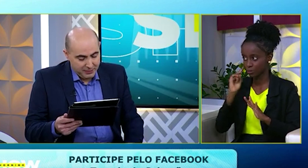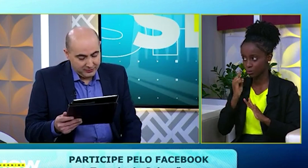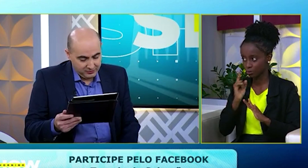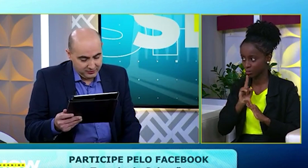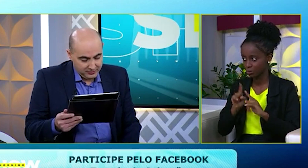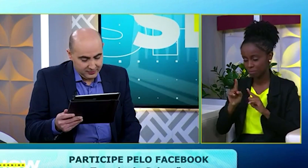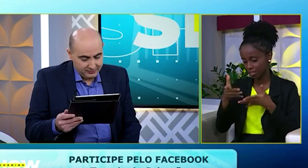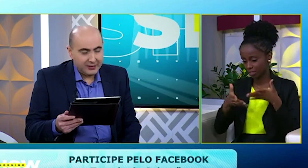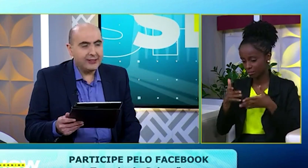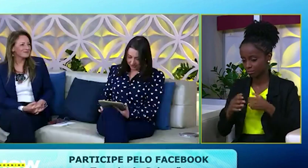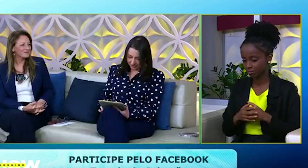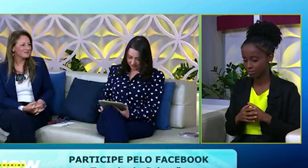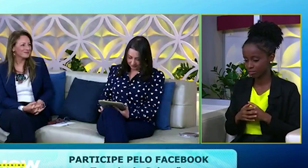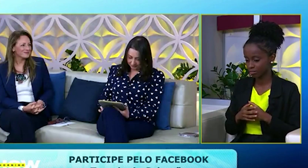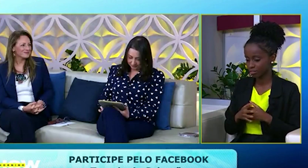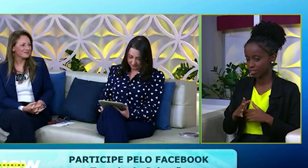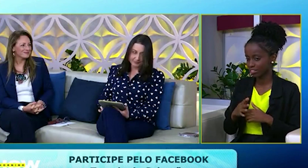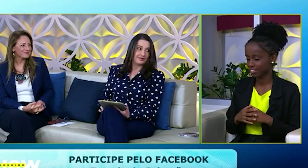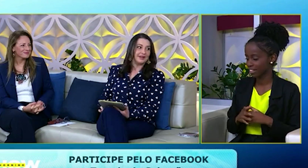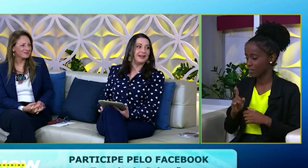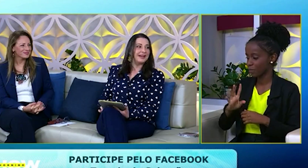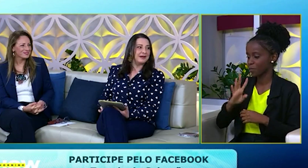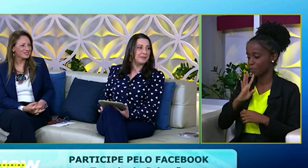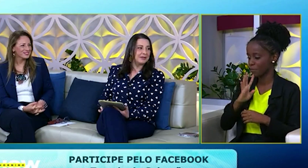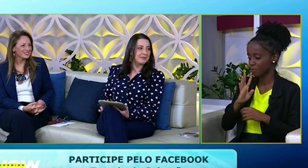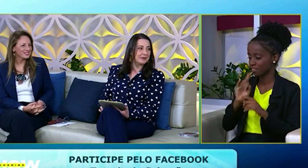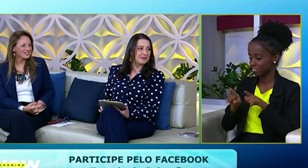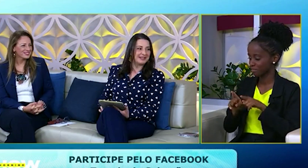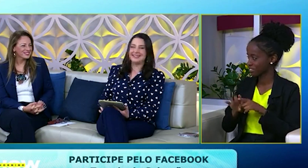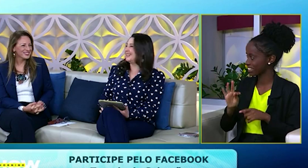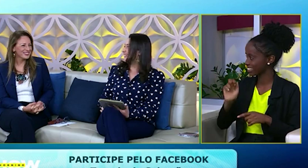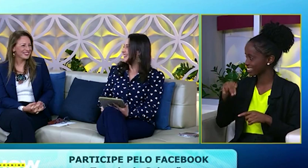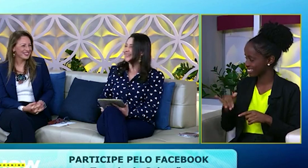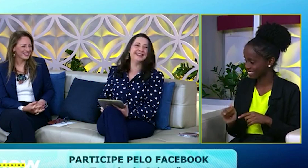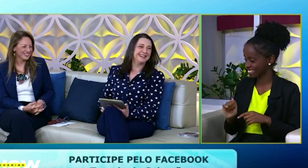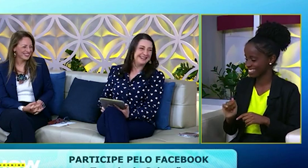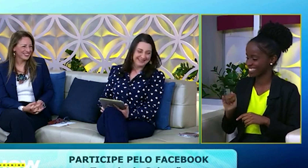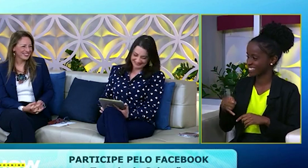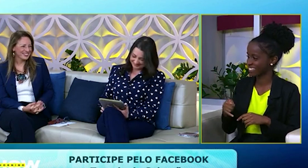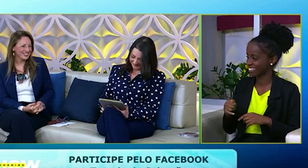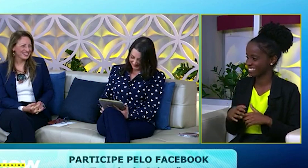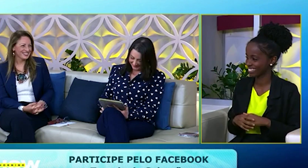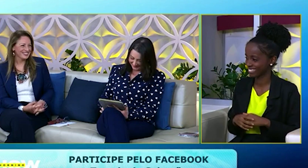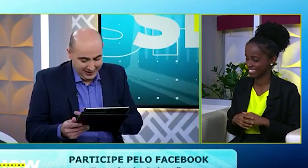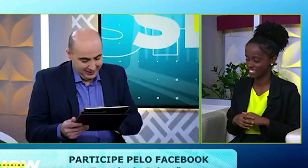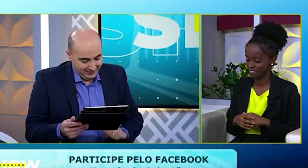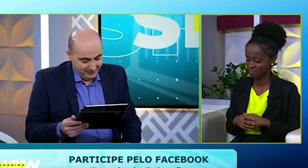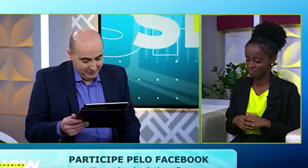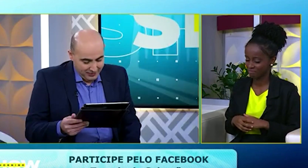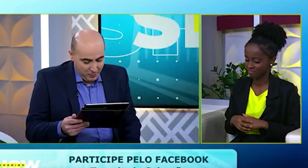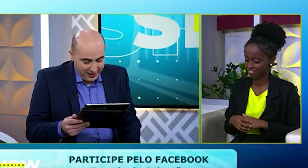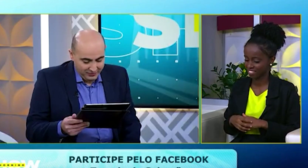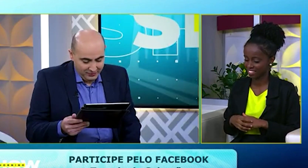Libras. Eu conheço essa dona Tânia. É a mamãe da Pâmela. É? Ah, muito bem.